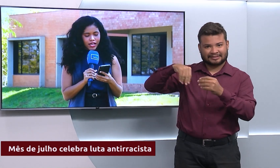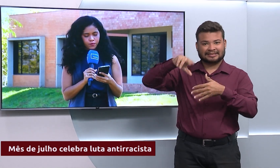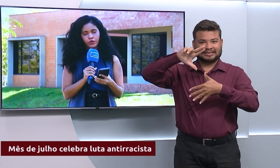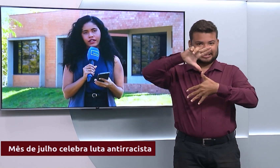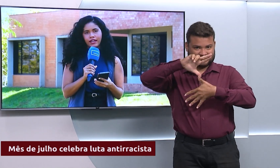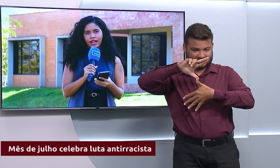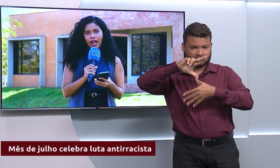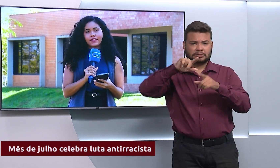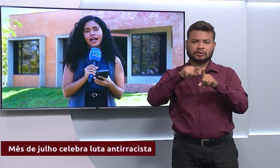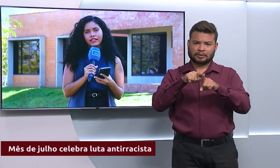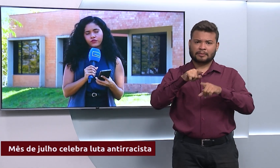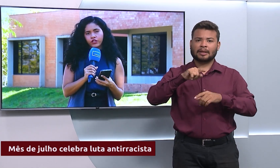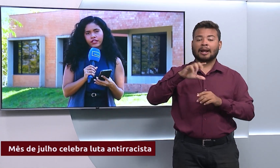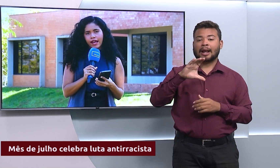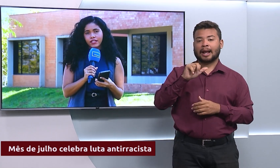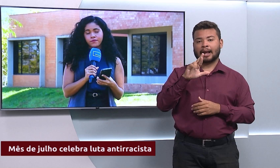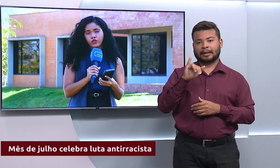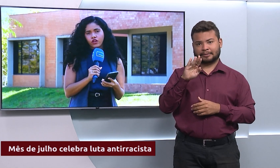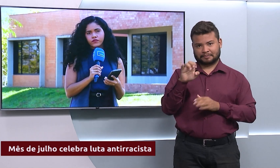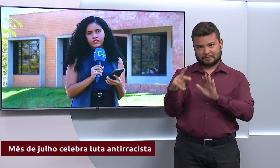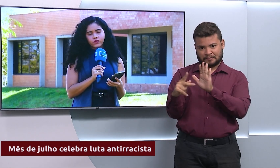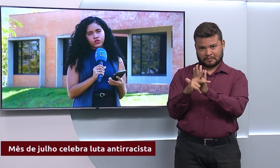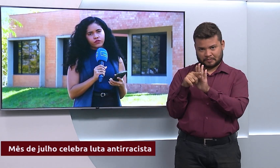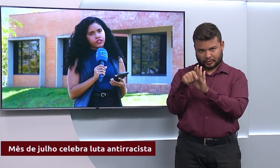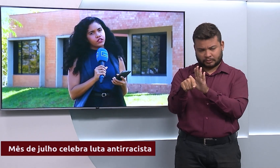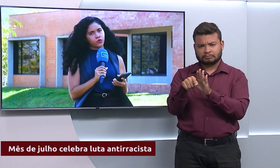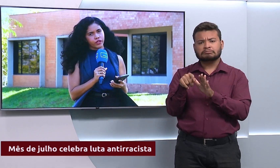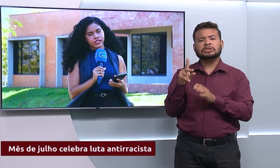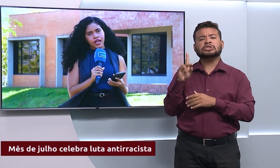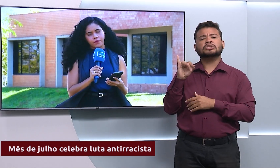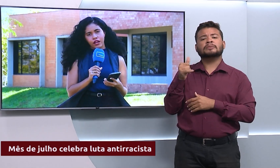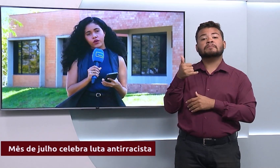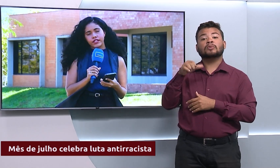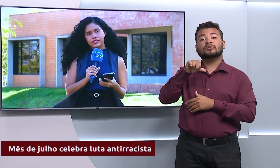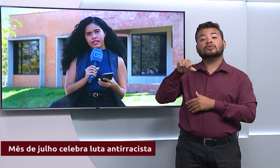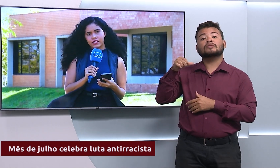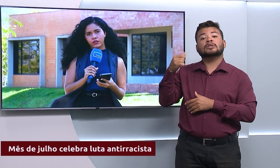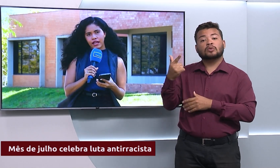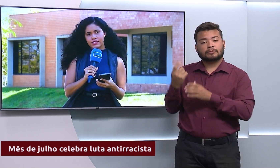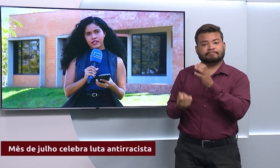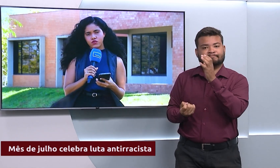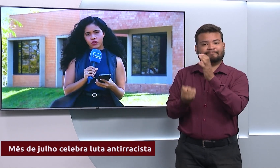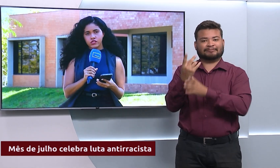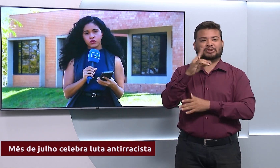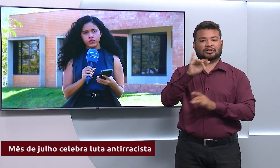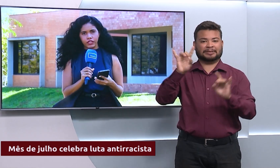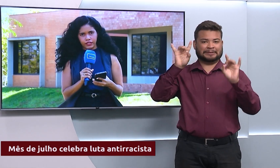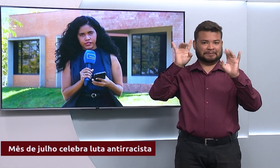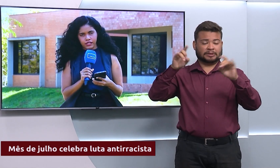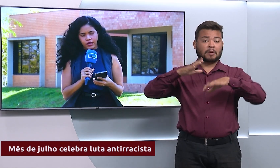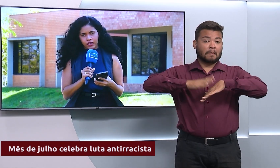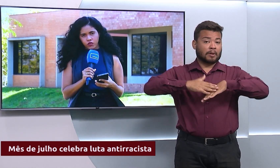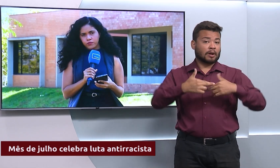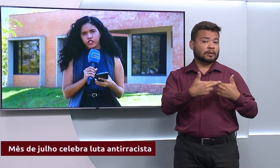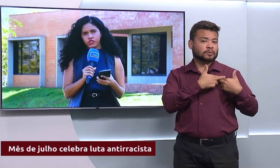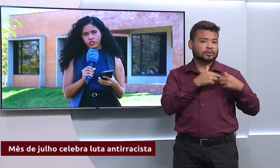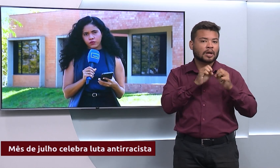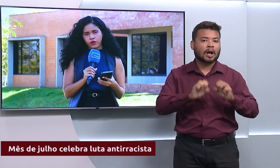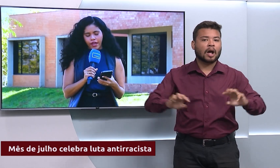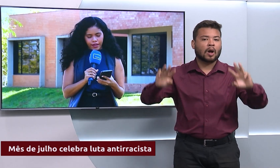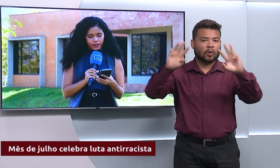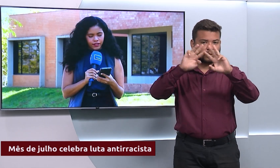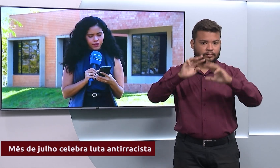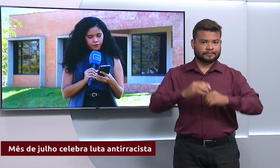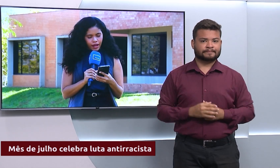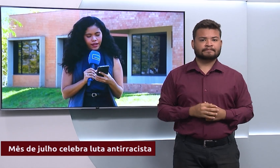Diáspora. A data foi criada em 1992 pela Organização das Nações Unidas, e o objetivo